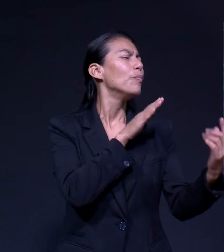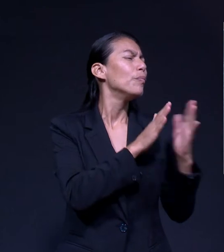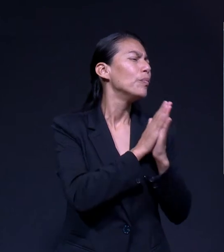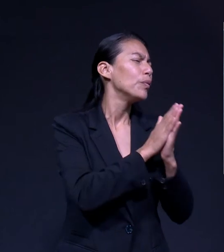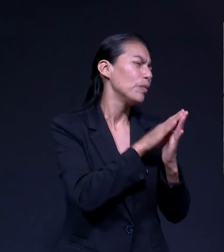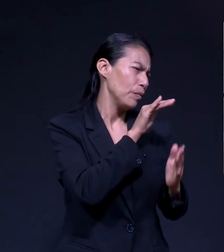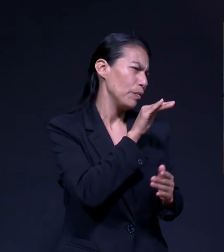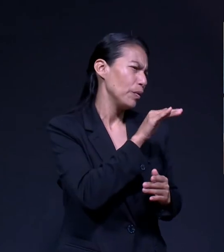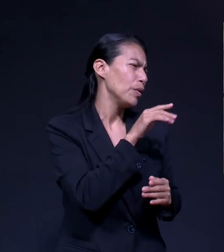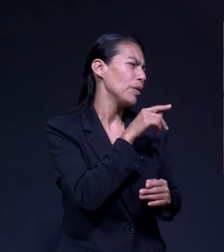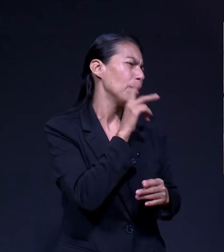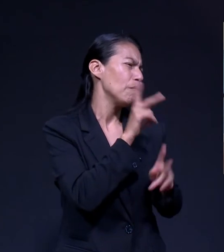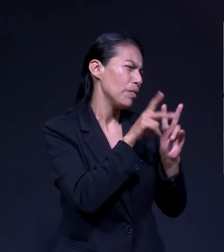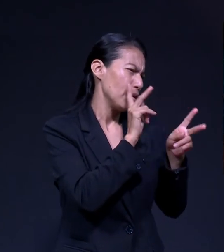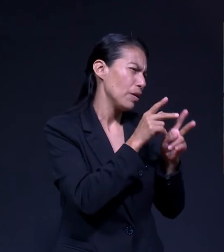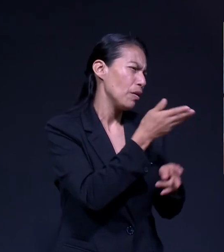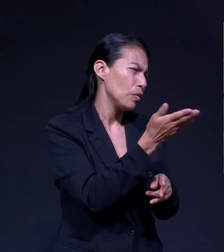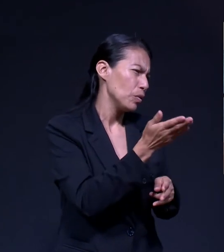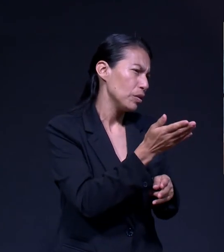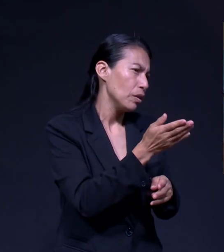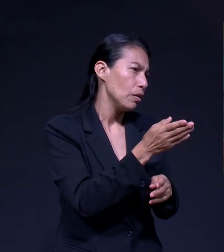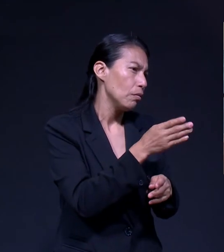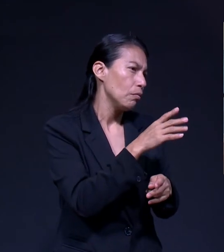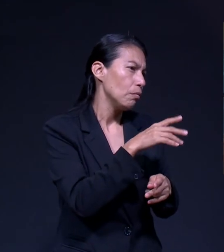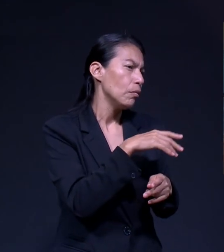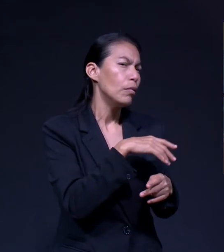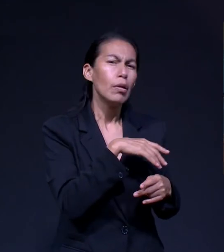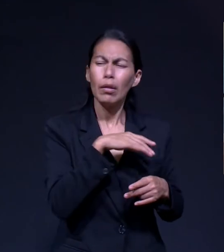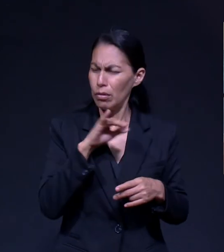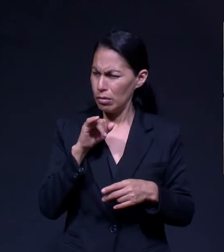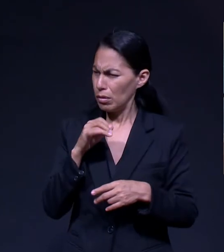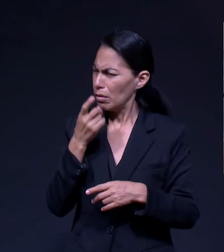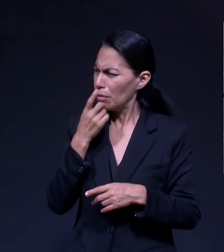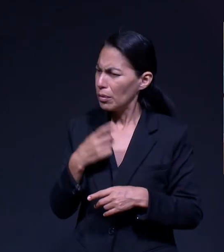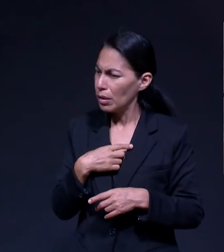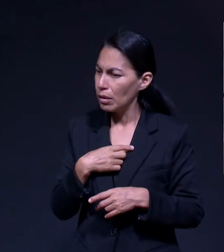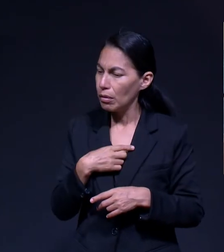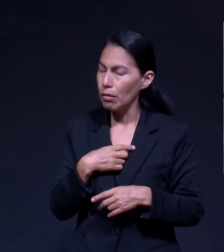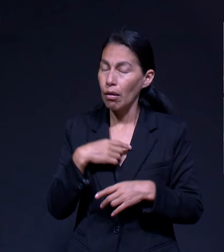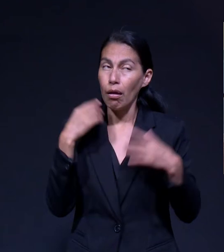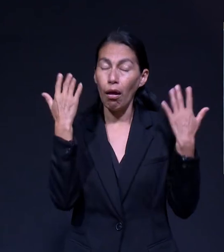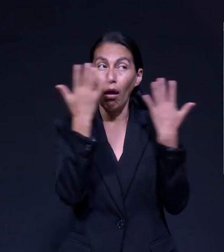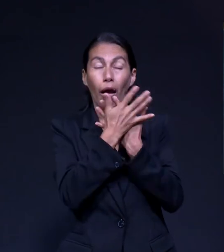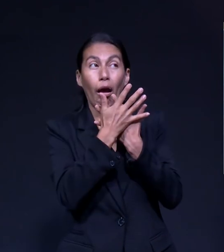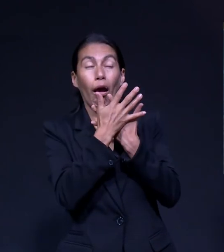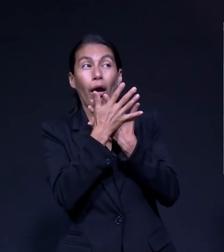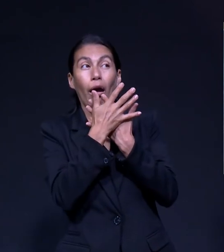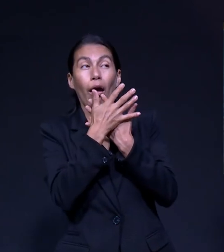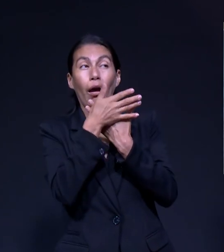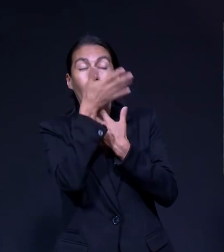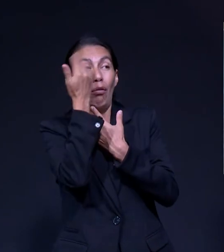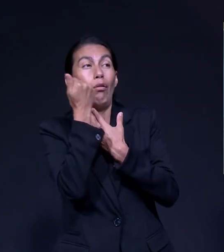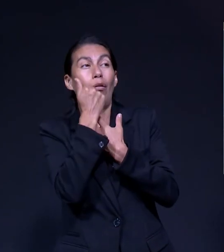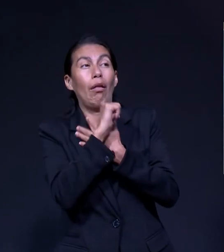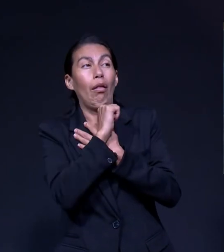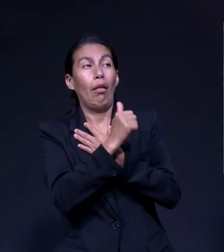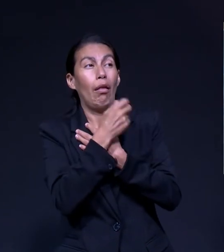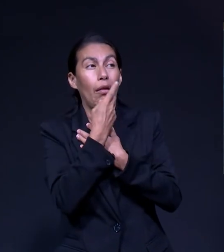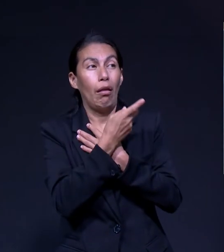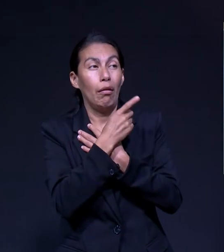usted Y tú no sepas Qué es lo que quieres Pues es absurdo Y cuando vas